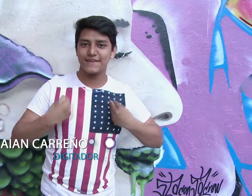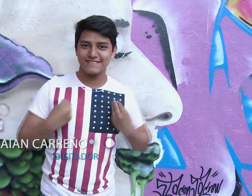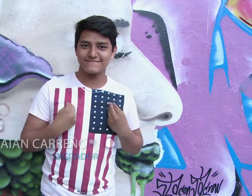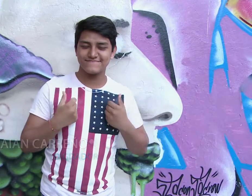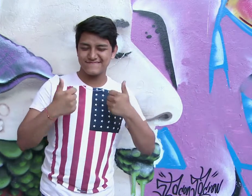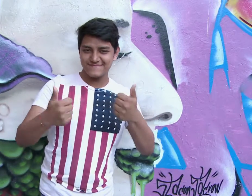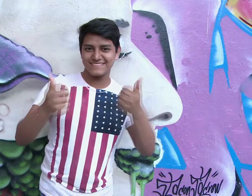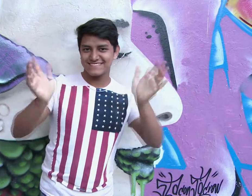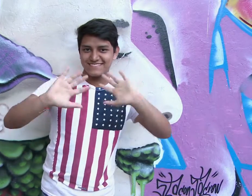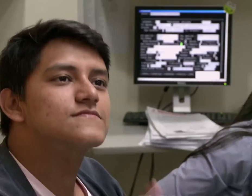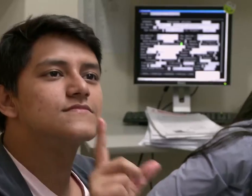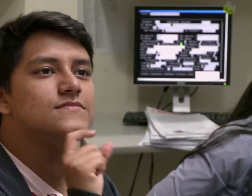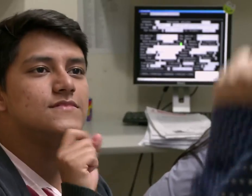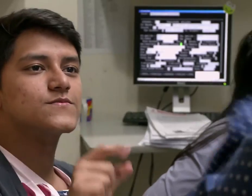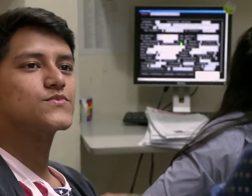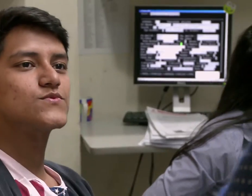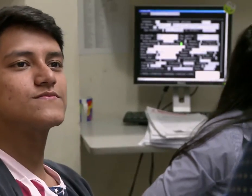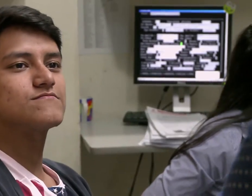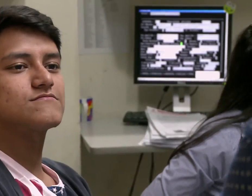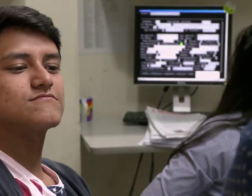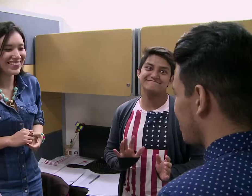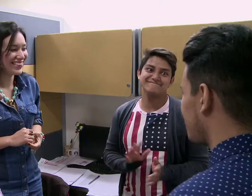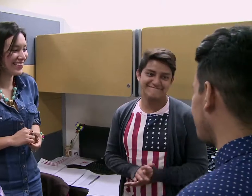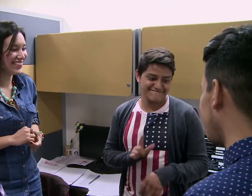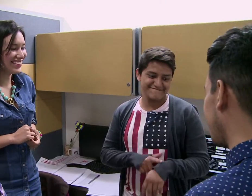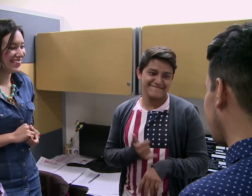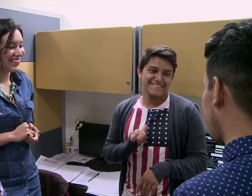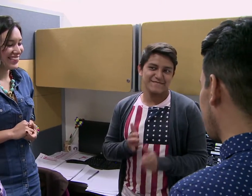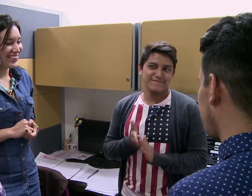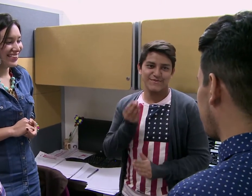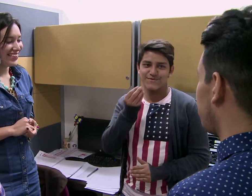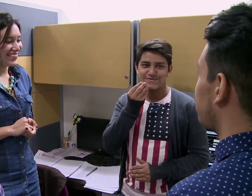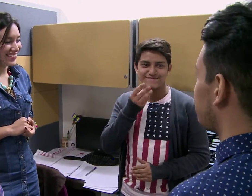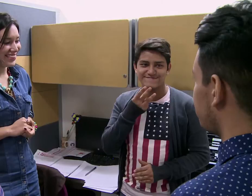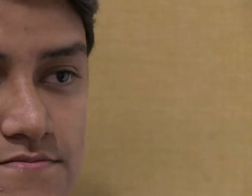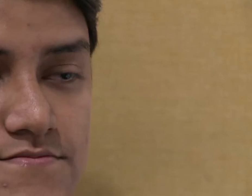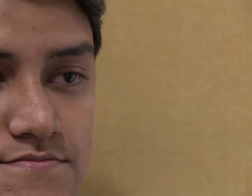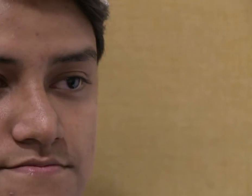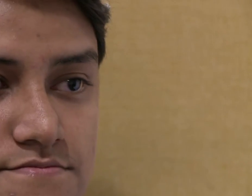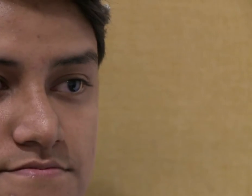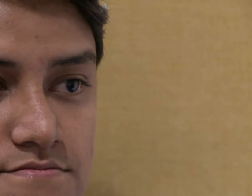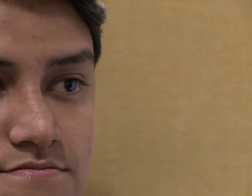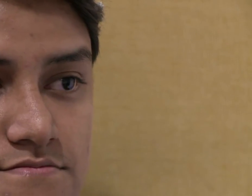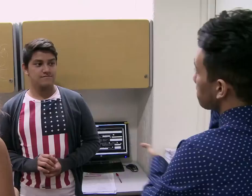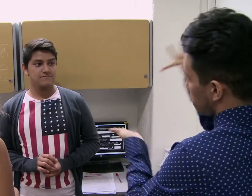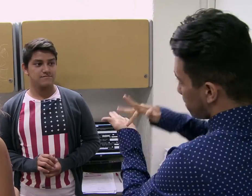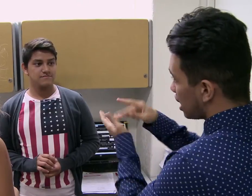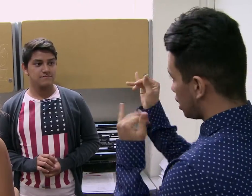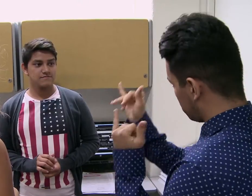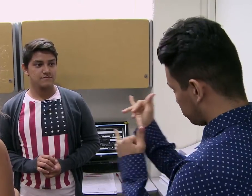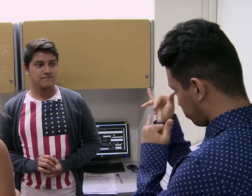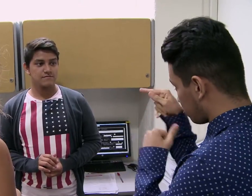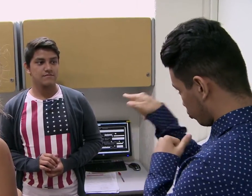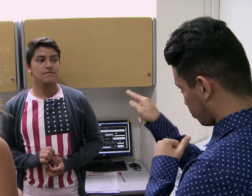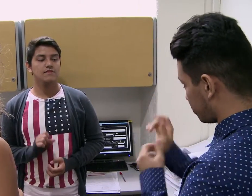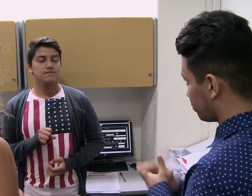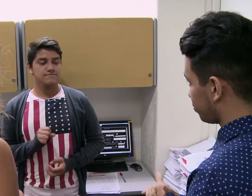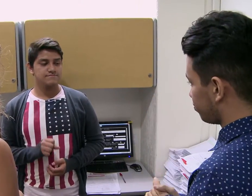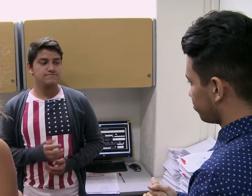Chao. Pues yo estaba buscando trabajo, entonces en CONFANORTE me dijeron que era bienvenido. Y así, poco